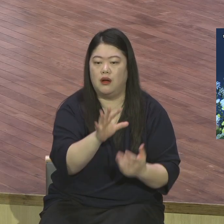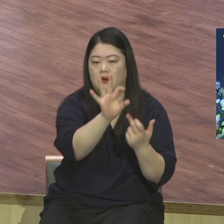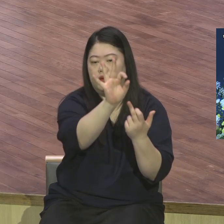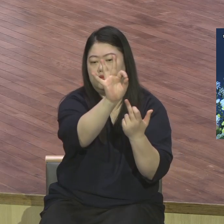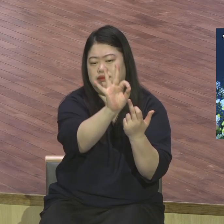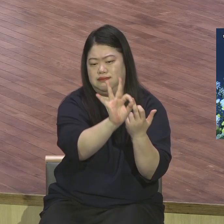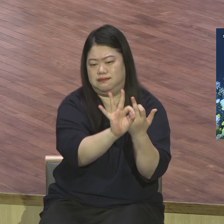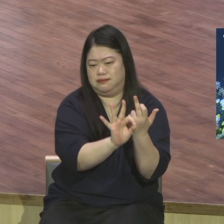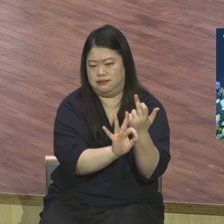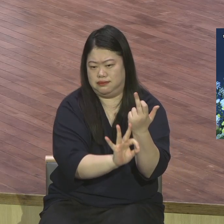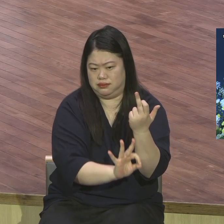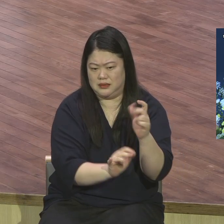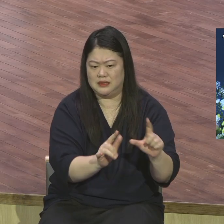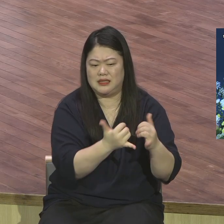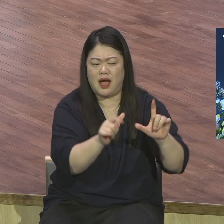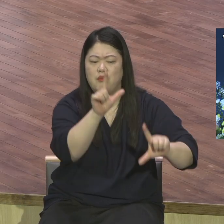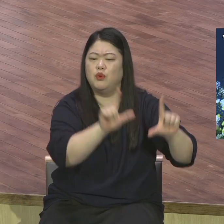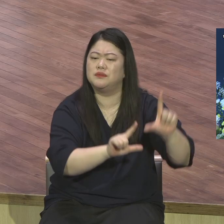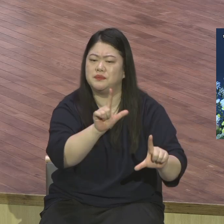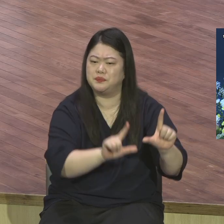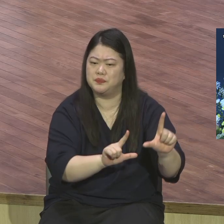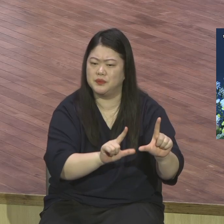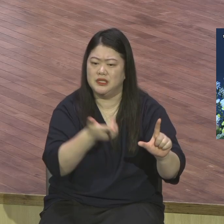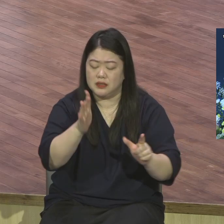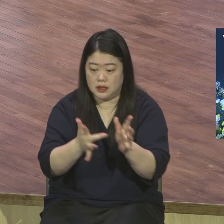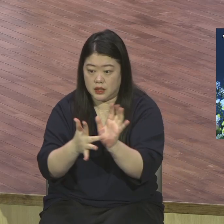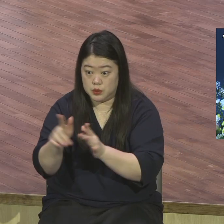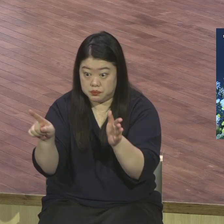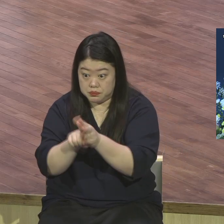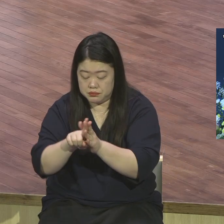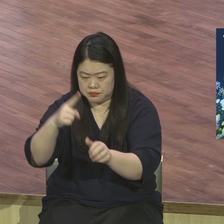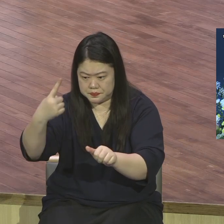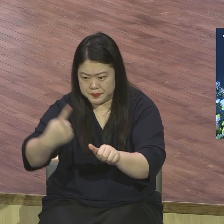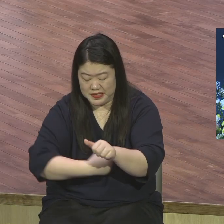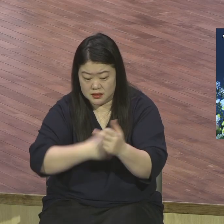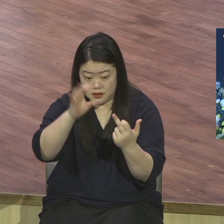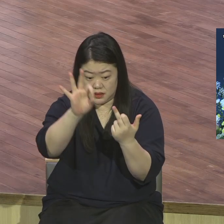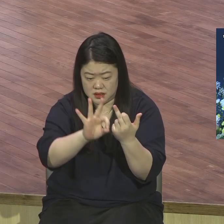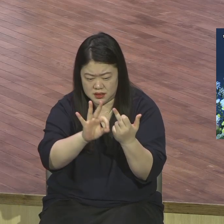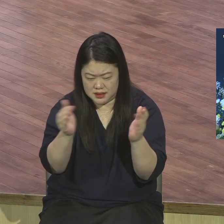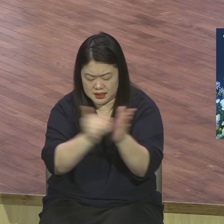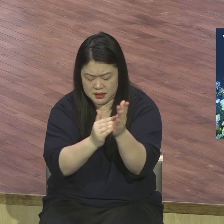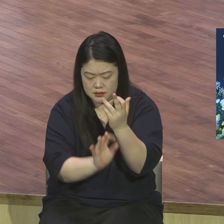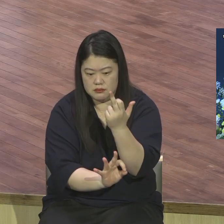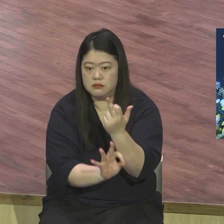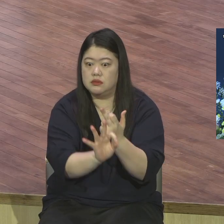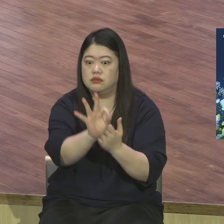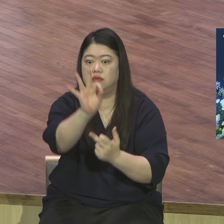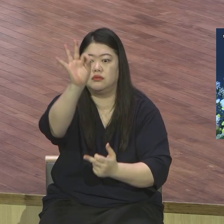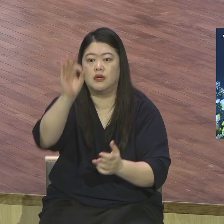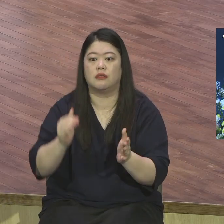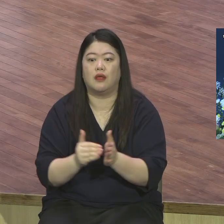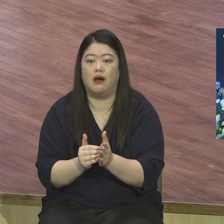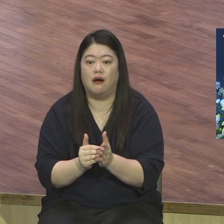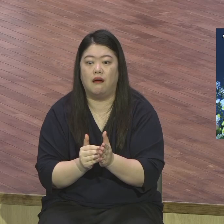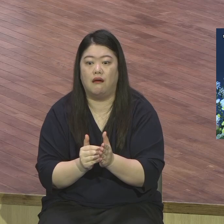바꾸어놨다 참 중요한 말이죠 일모를 무너지고 다 꺼져가는데 다시 일출로